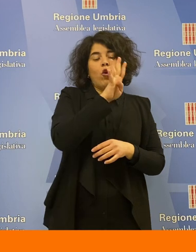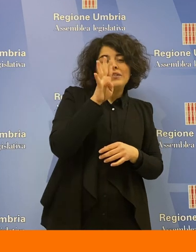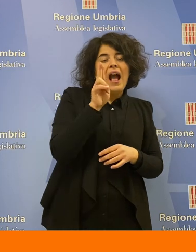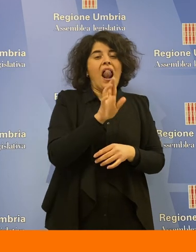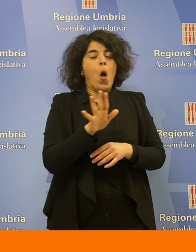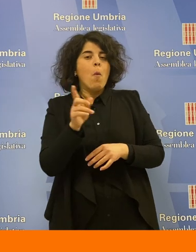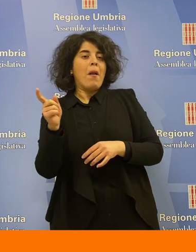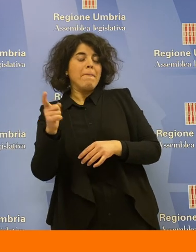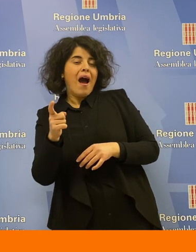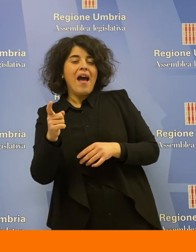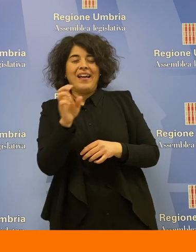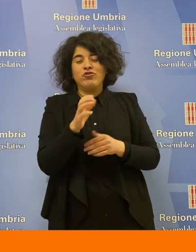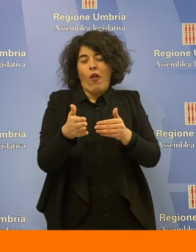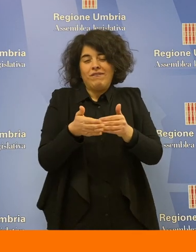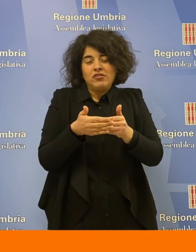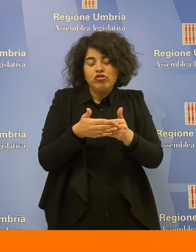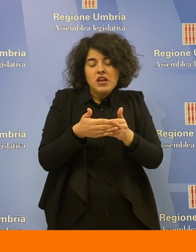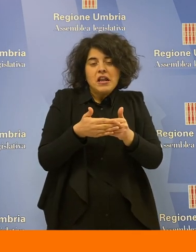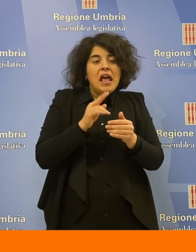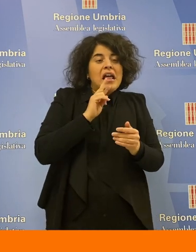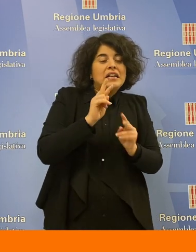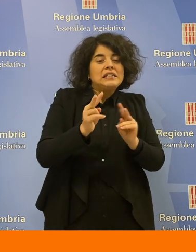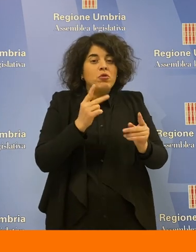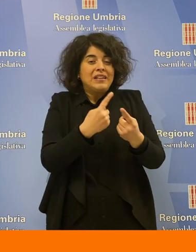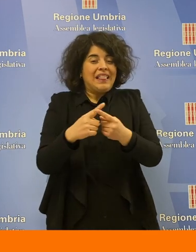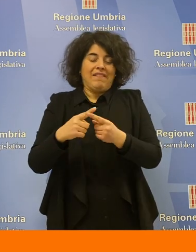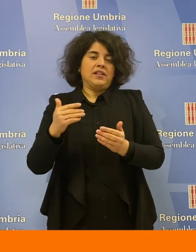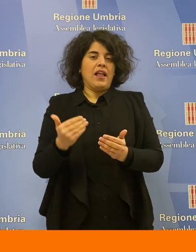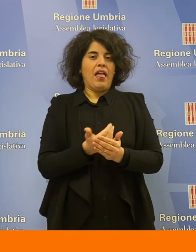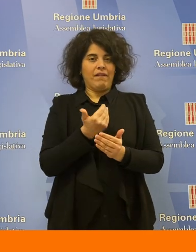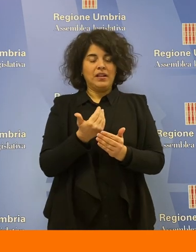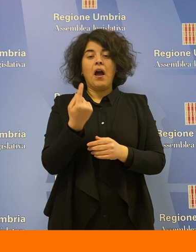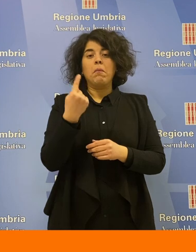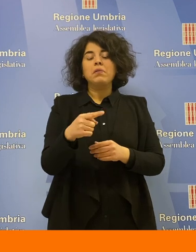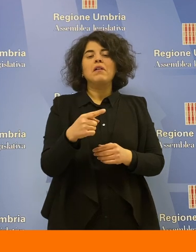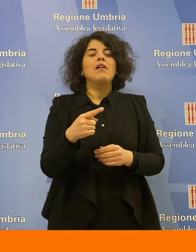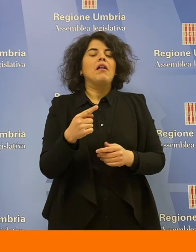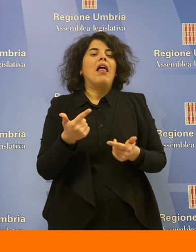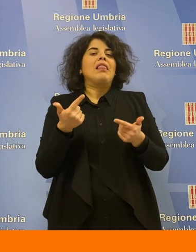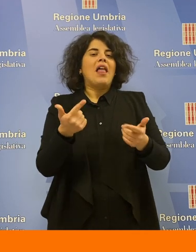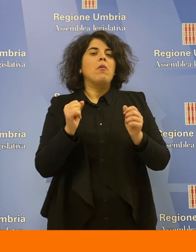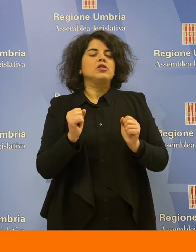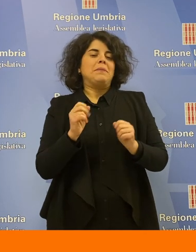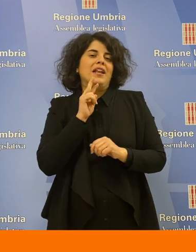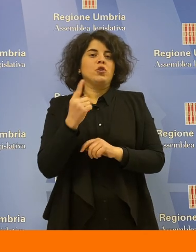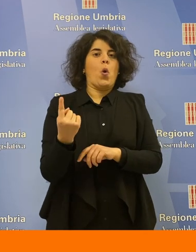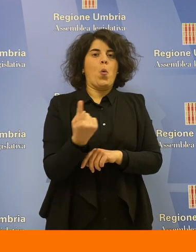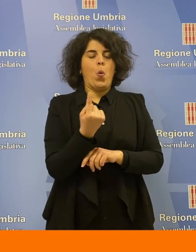o le Marche, regione limitrofe, in questo modo quindi si riesce ad avere un quadro unitario di quelle che